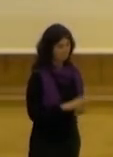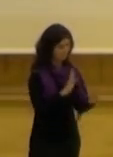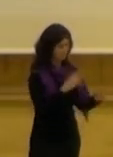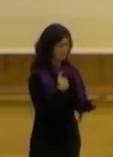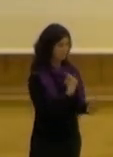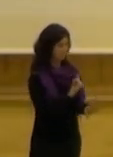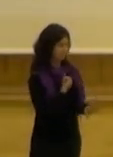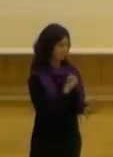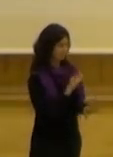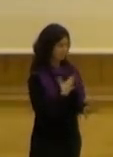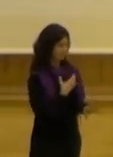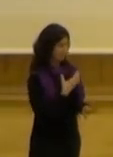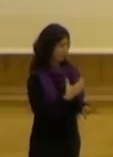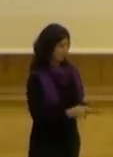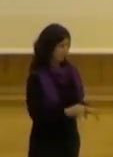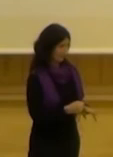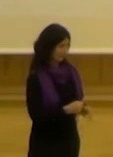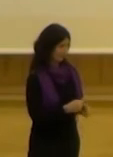tenemos con nosotros a nuestro alcalde